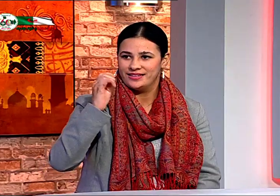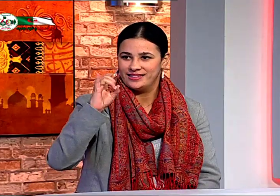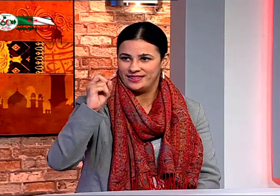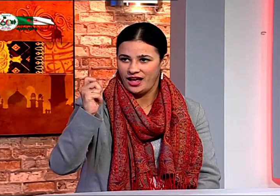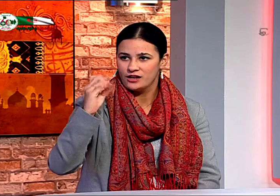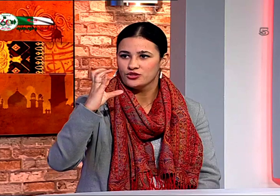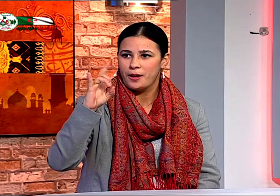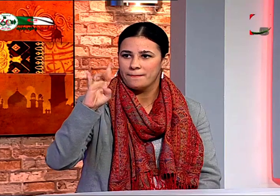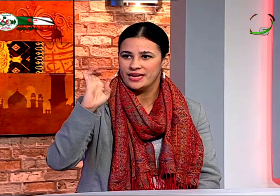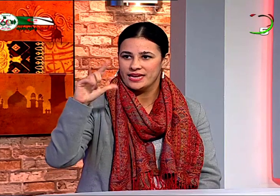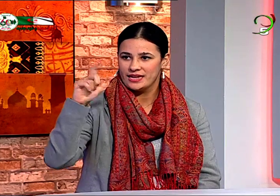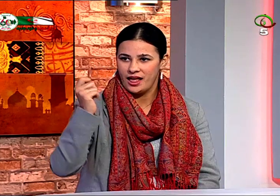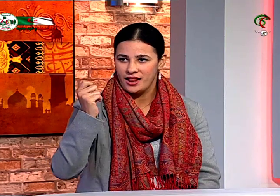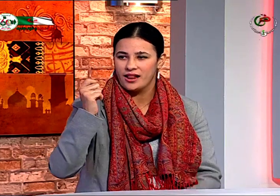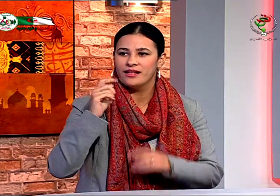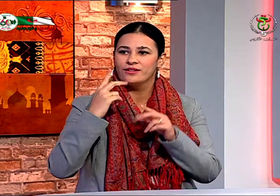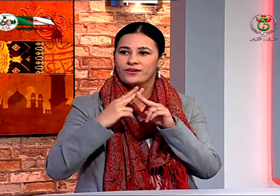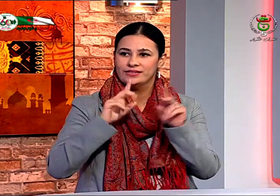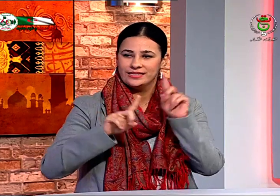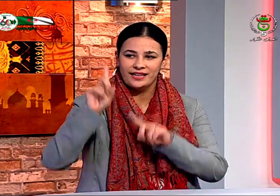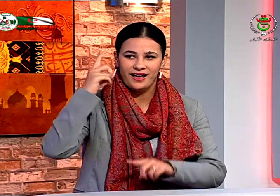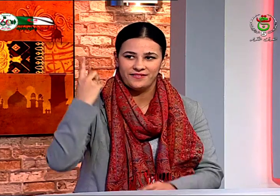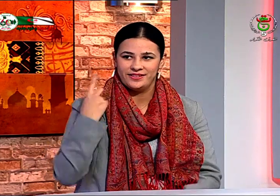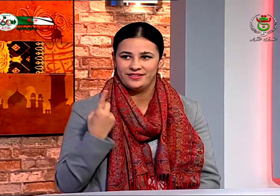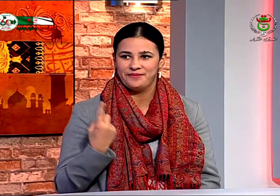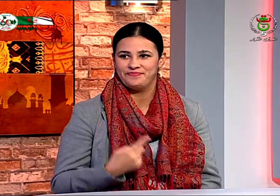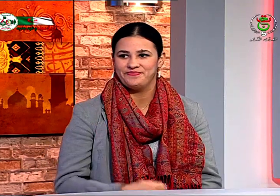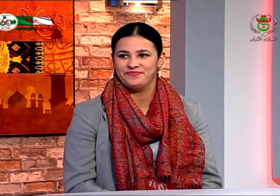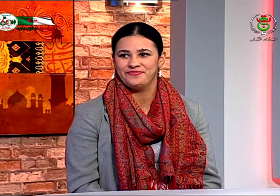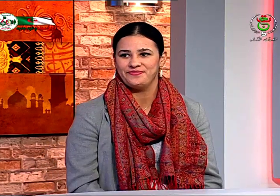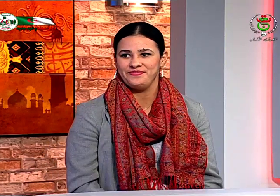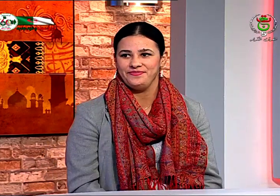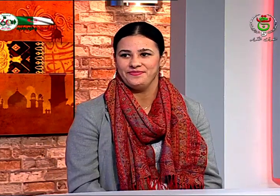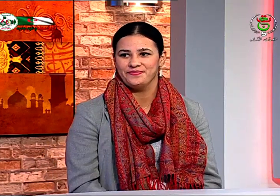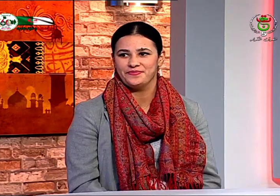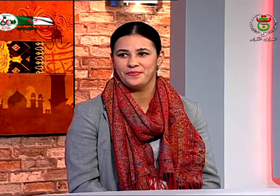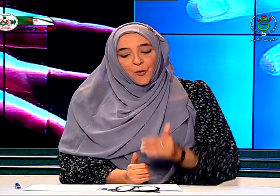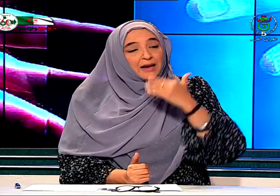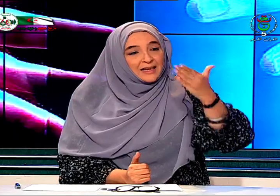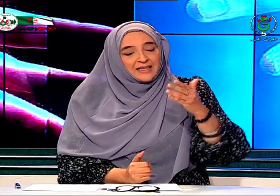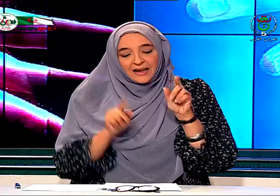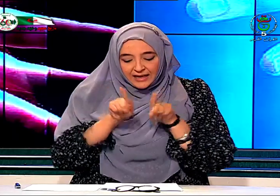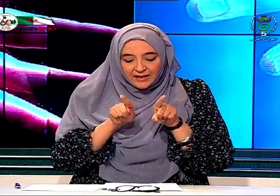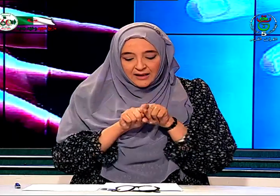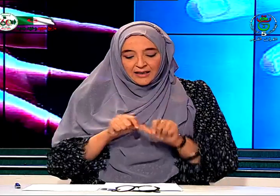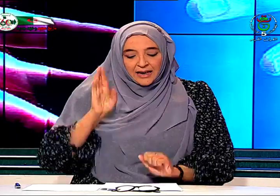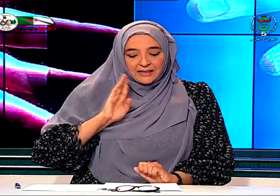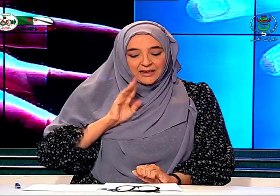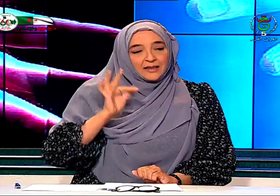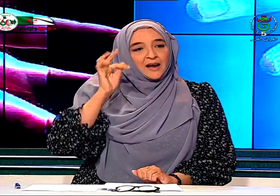جازية شملال هذه لغة الإشارية وعلى يساري كذلك السيدة